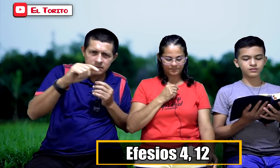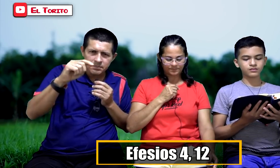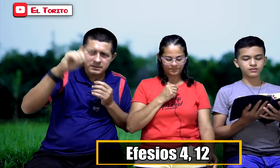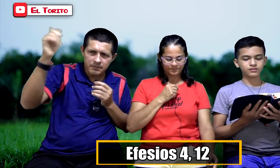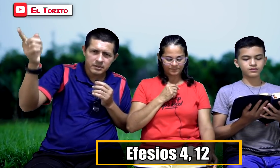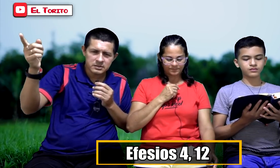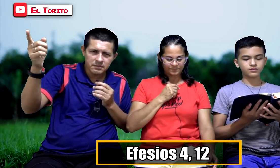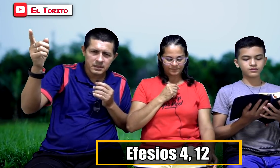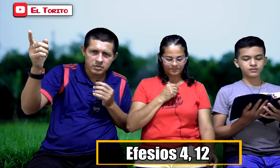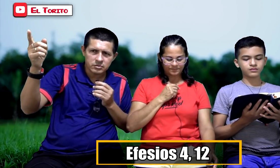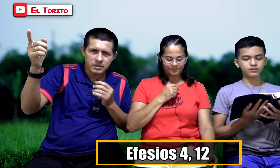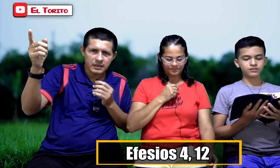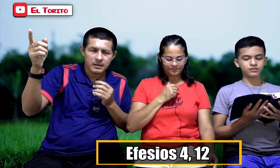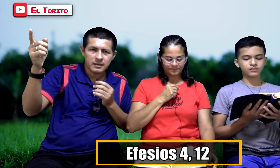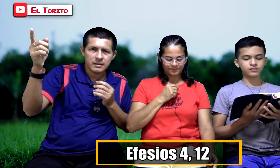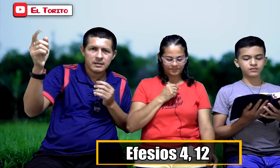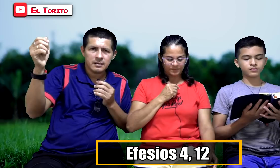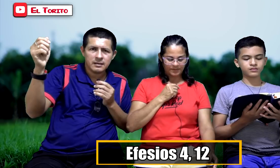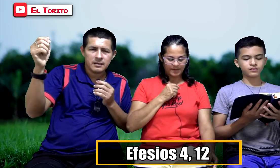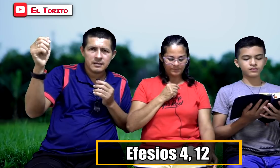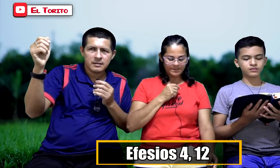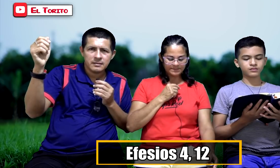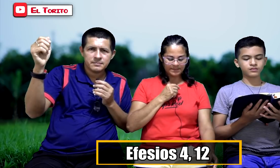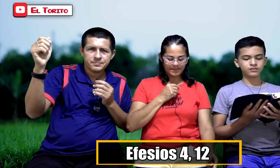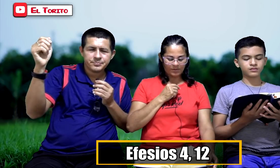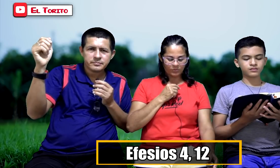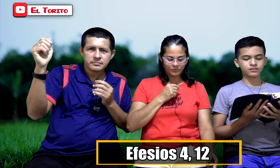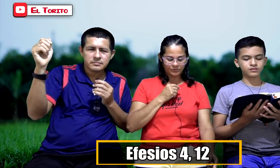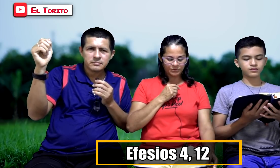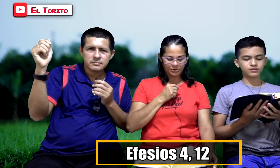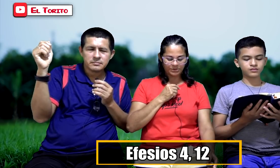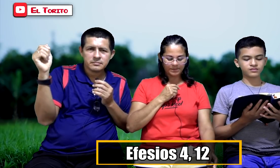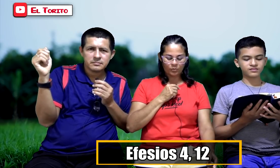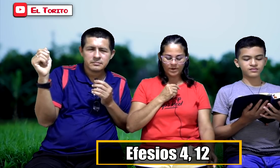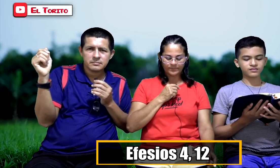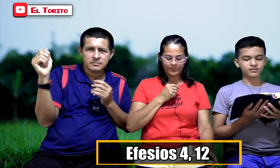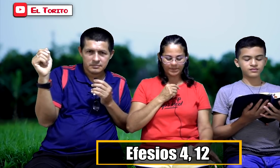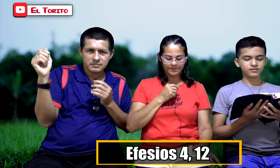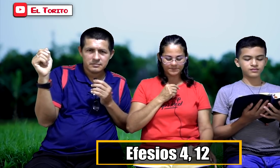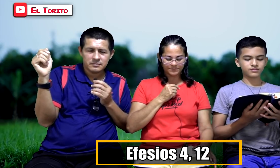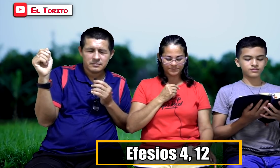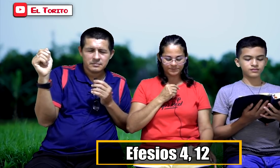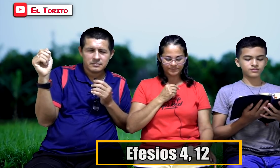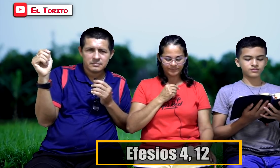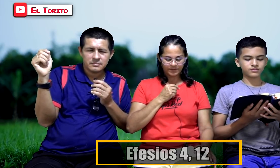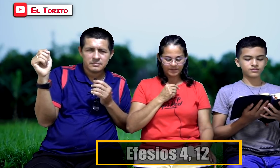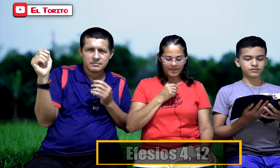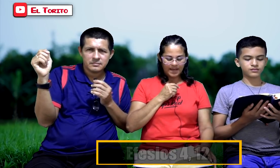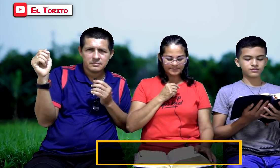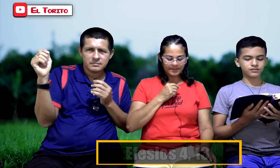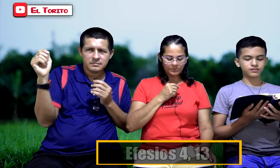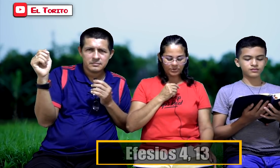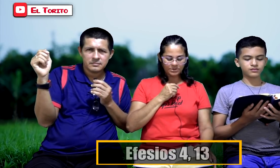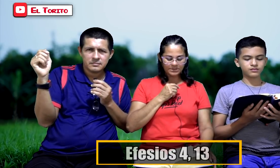pasar por encima del otro. Dale. En vista de la construcción del cuerpo de Cristo. Hasta que todos